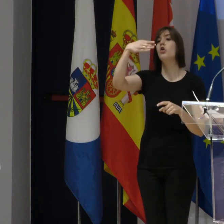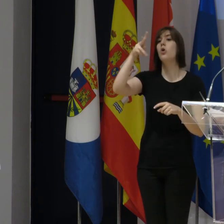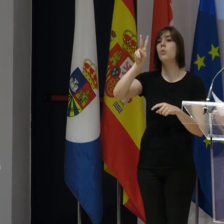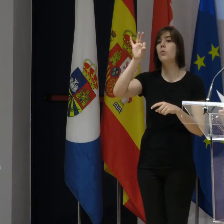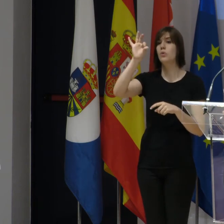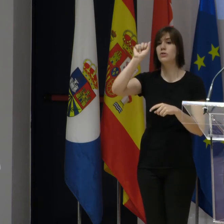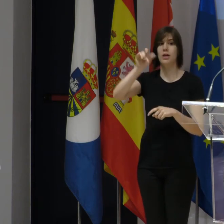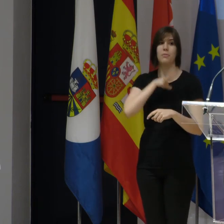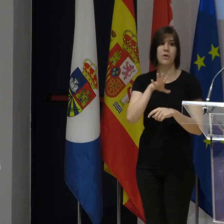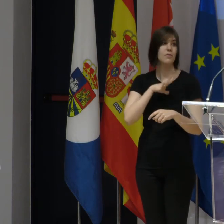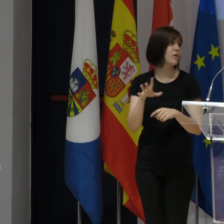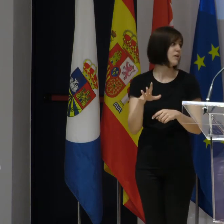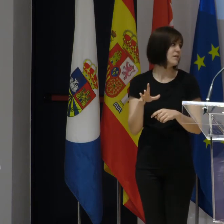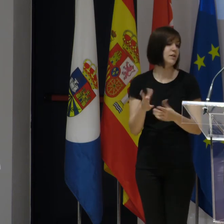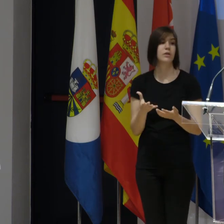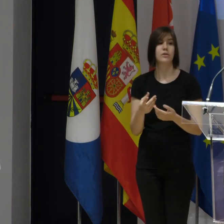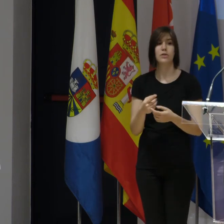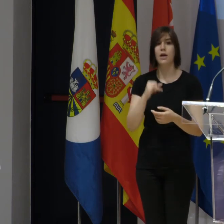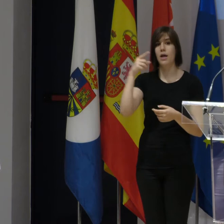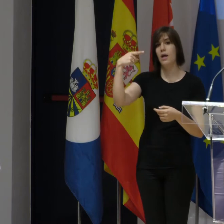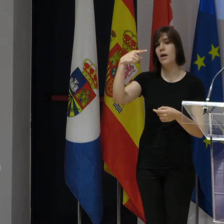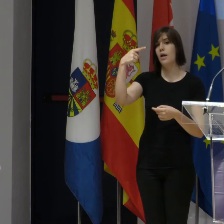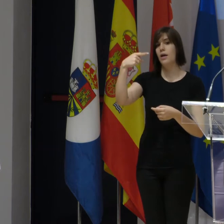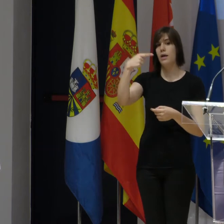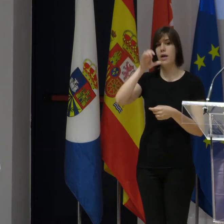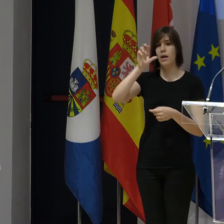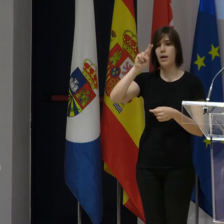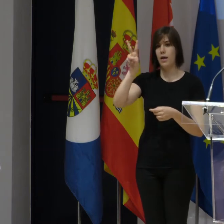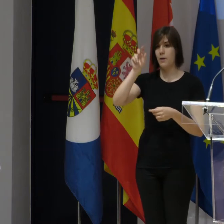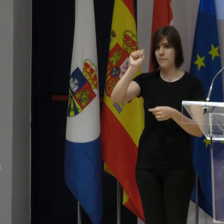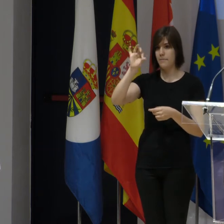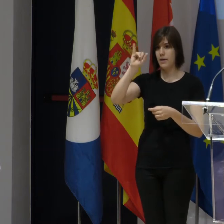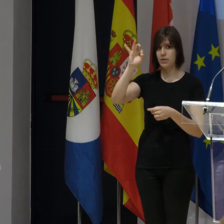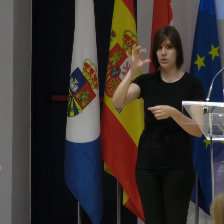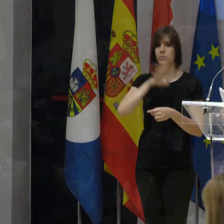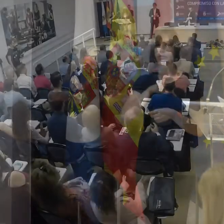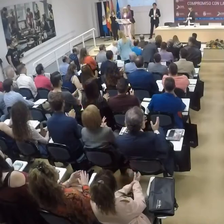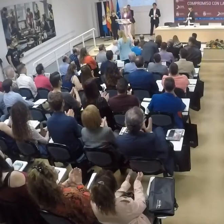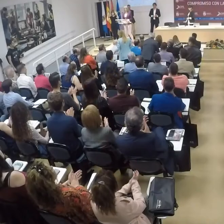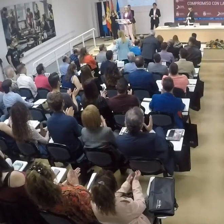Pedimos, por favor, que suba a recoger la distinción. Don Gervasio Gutiérrez Gutiérrez, propietario de Rogusa. Un aplauso.